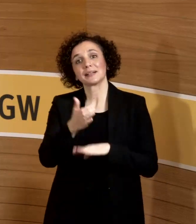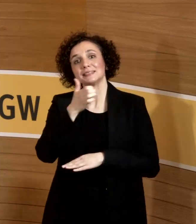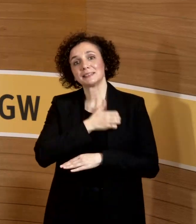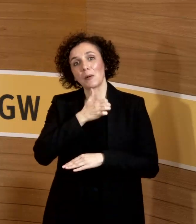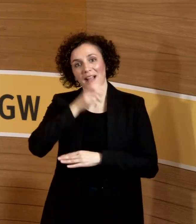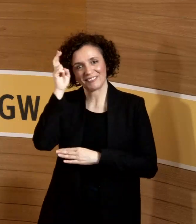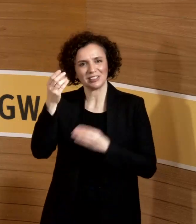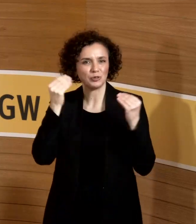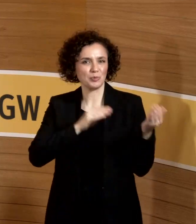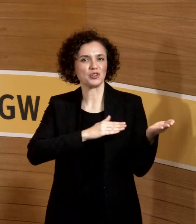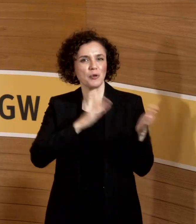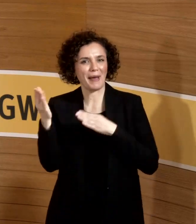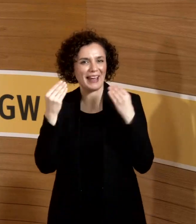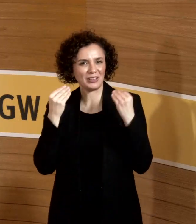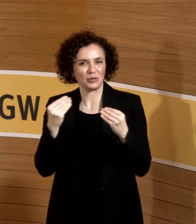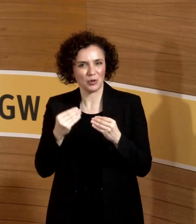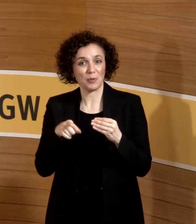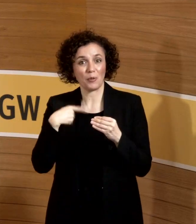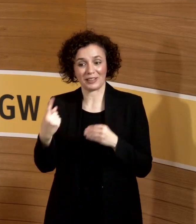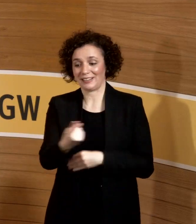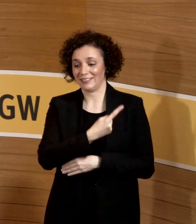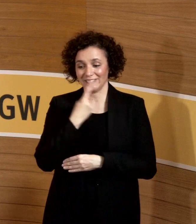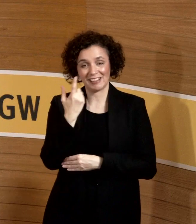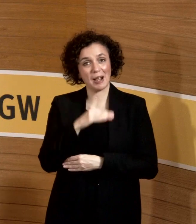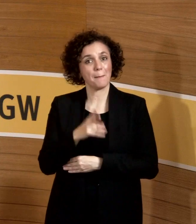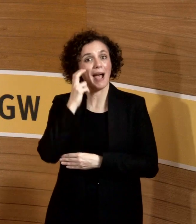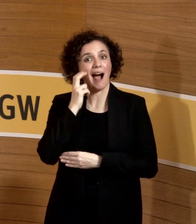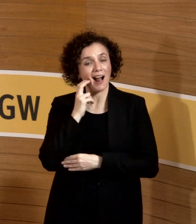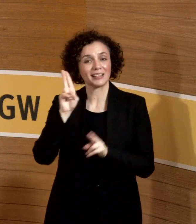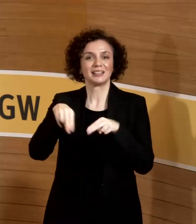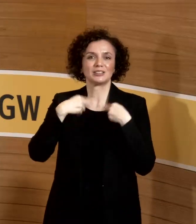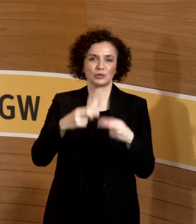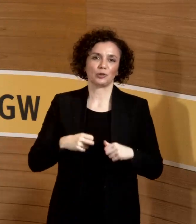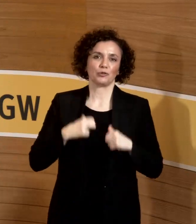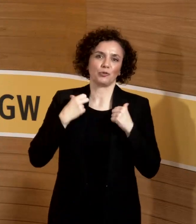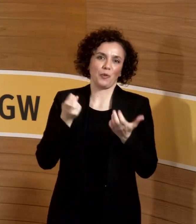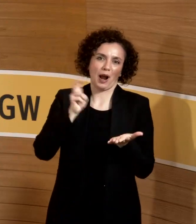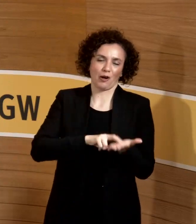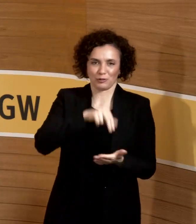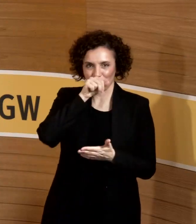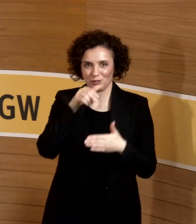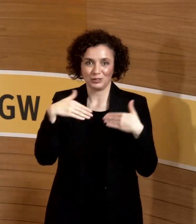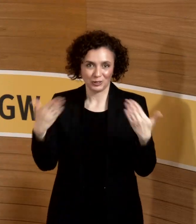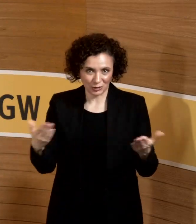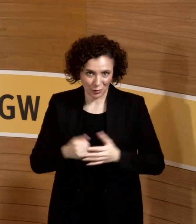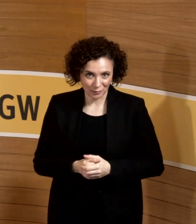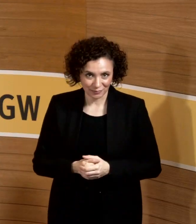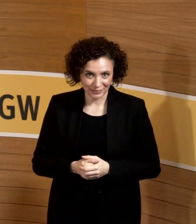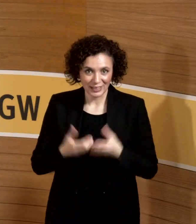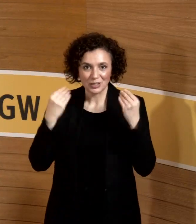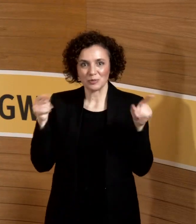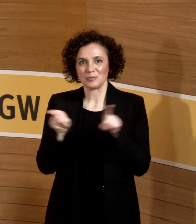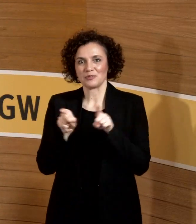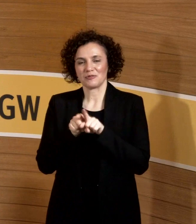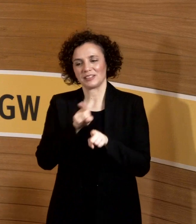bei den jungen Leuten da sind und erst wir im höheren Alter dann wieder zu Lerchen werden und gerne wieder früh aufstehen. Sinele Bettflucht. Also wir